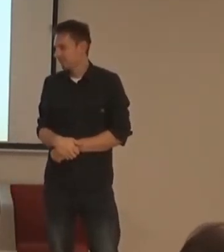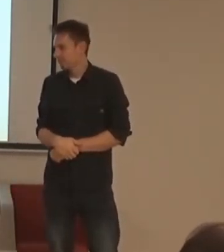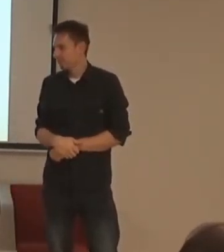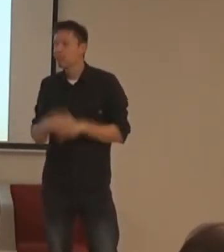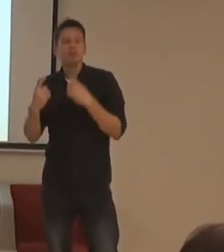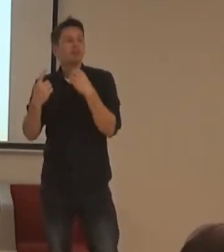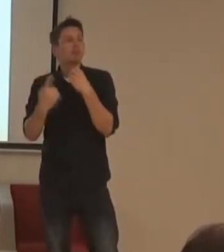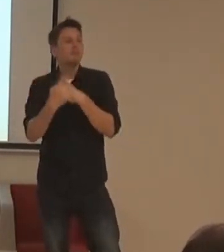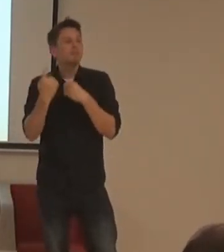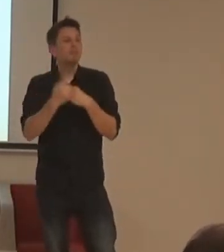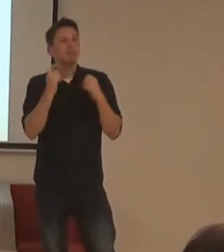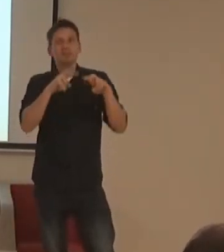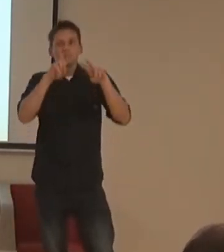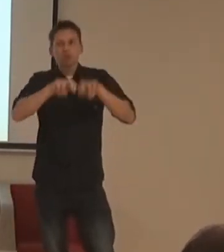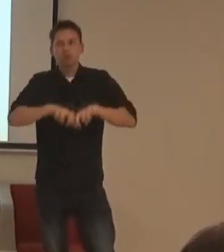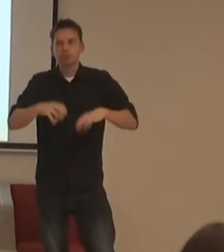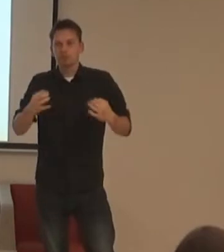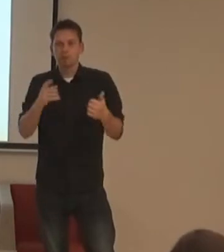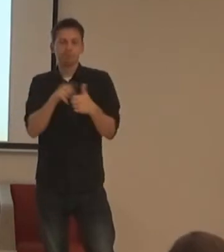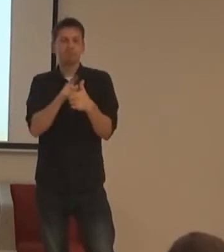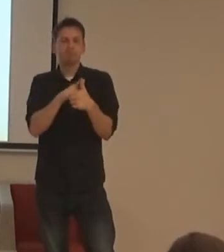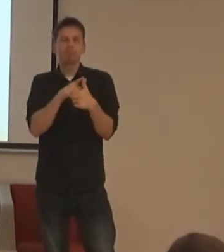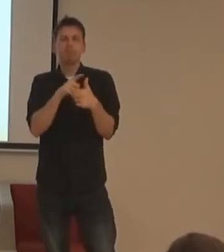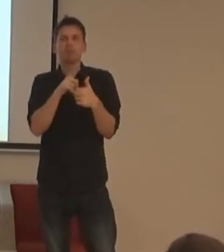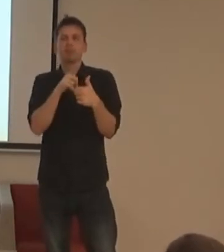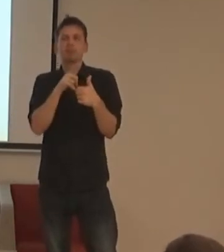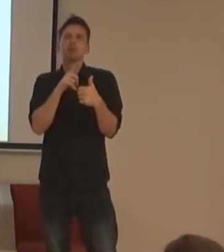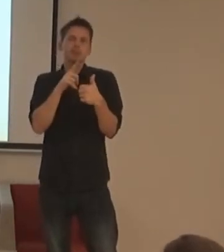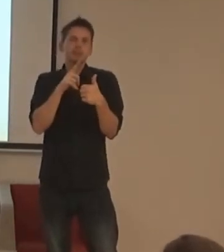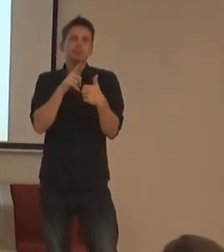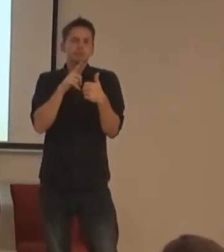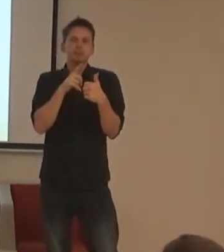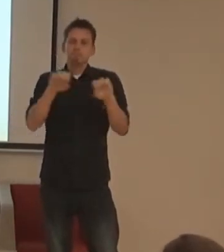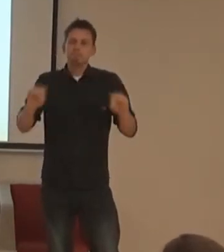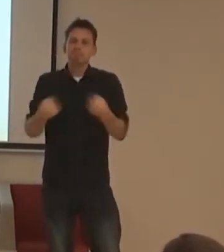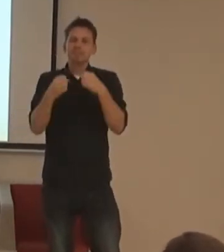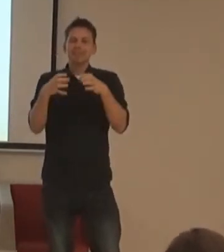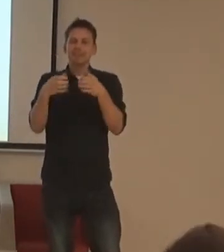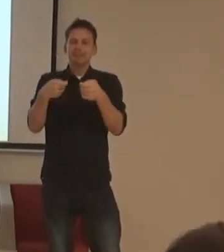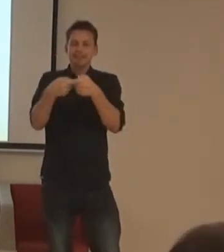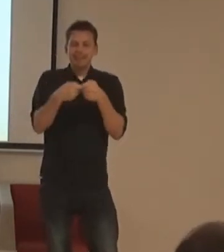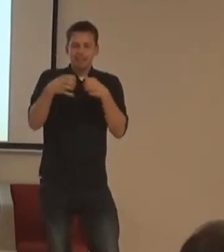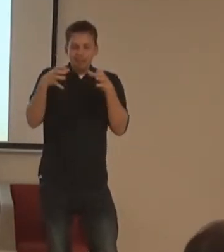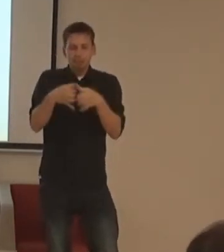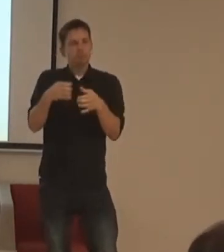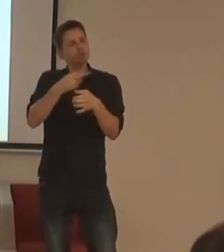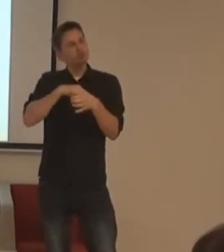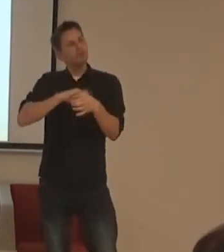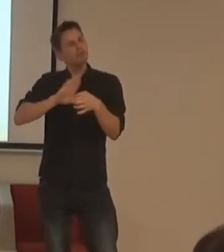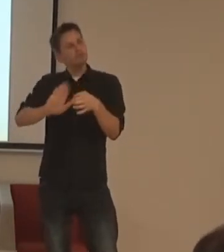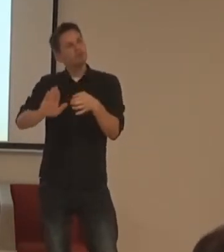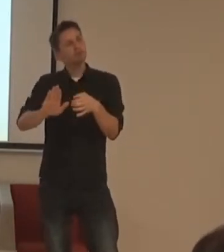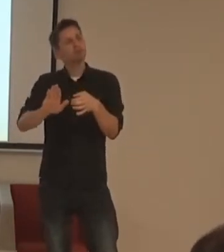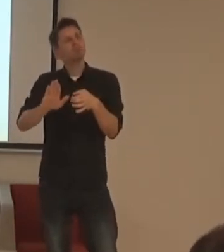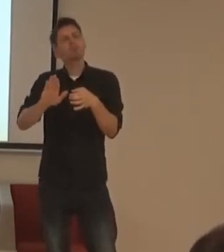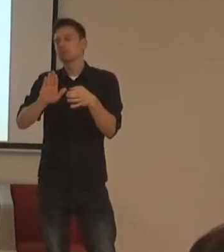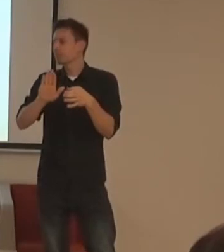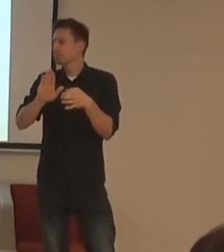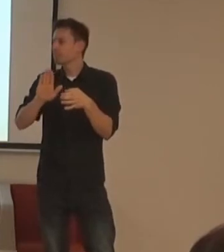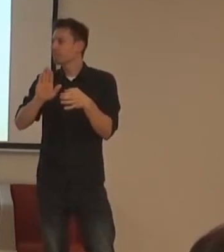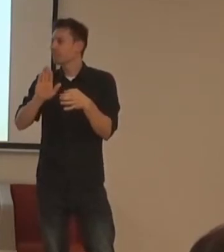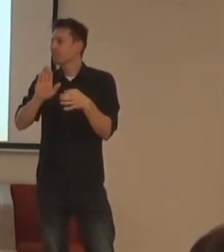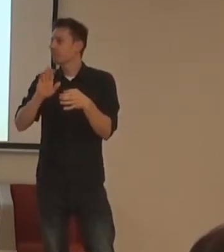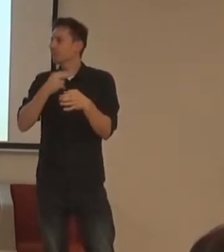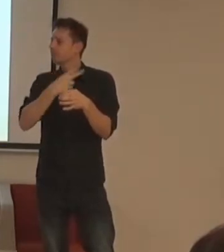Že možným řešením by byl funkční tým zodpovídající za to, aby